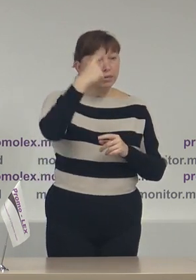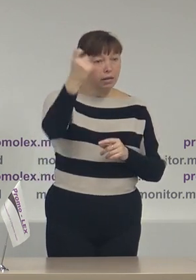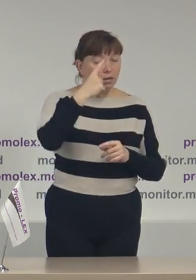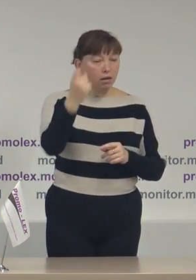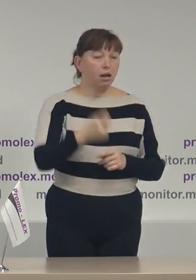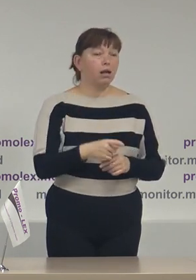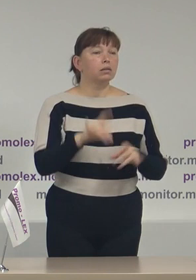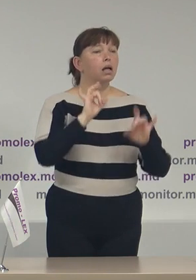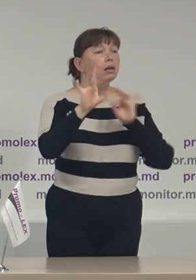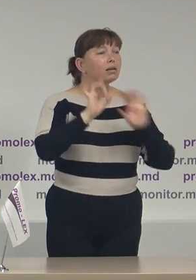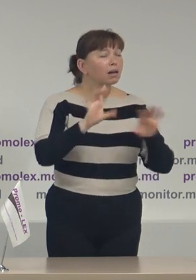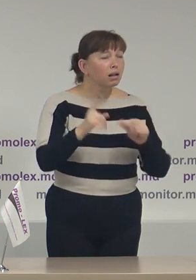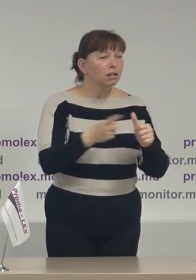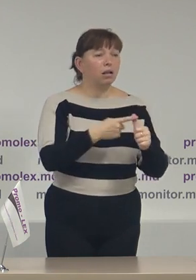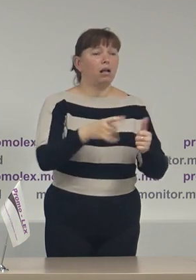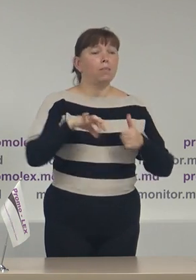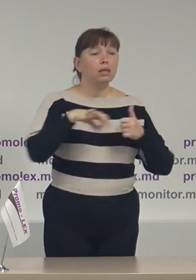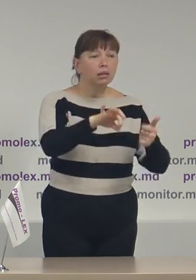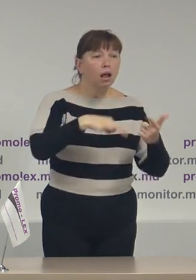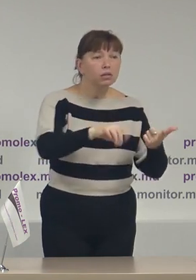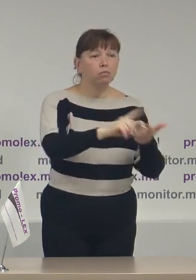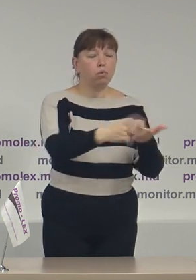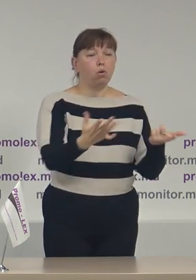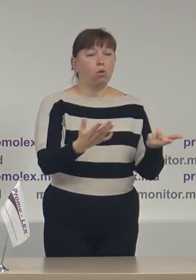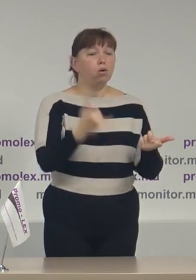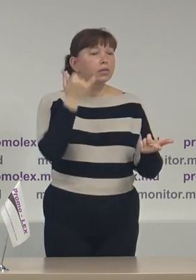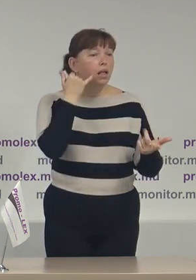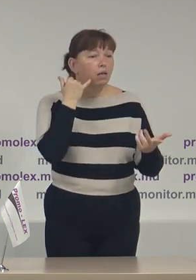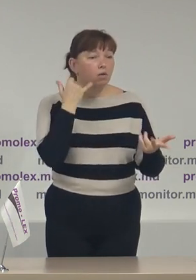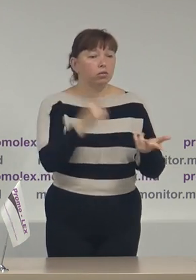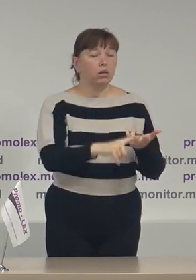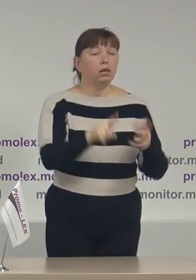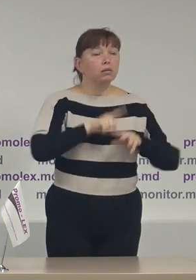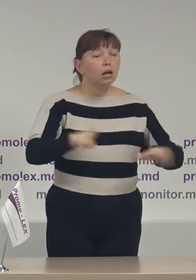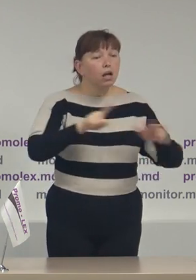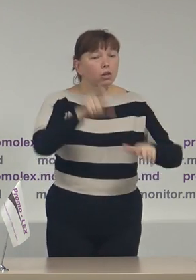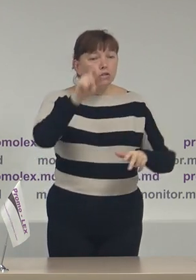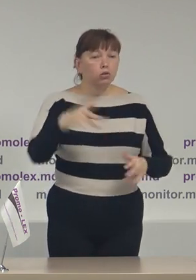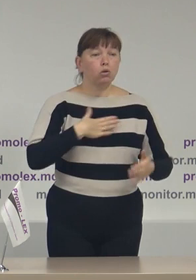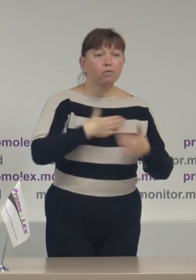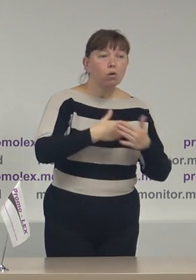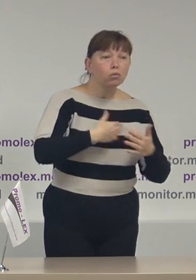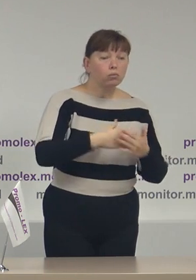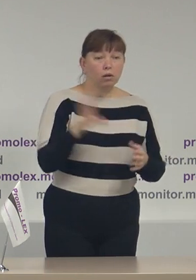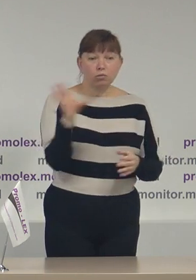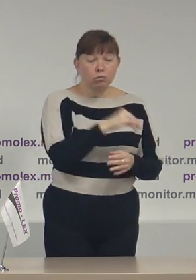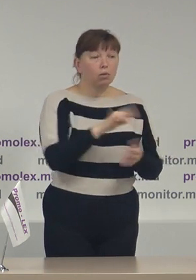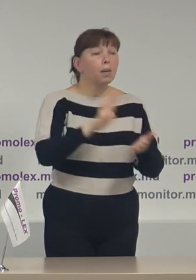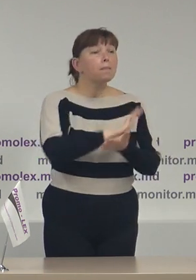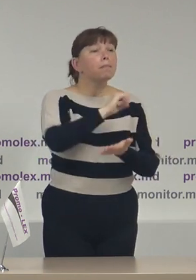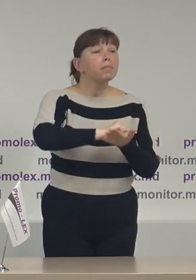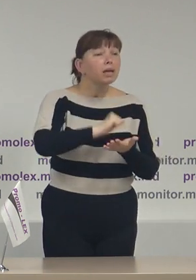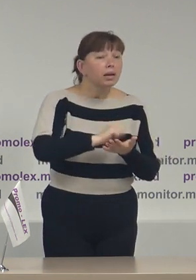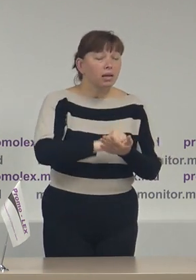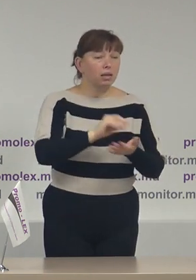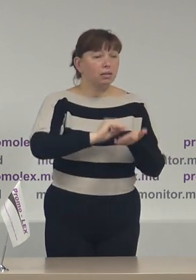vorba de publicitate, transport, telefonii, agitători, voluntari, presă scrisă,